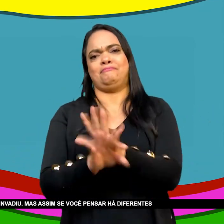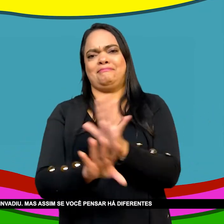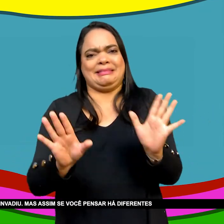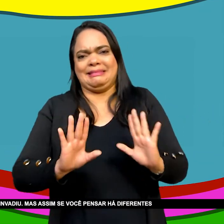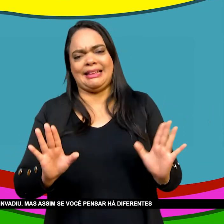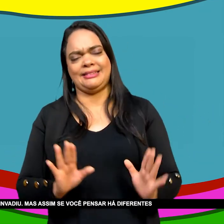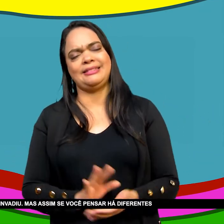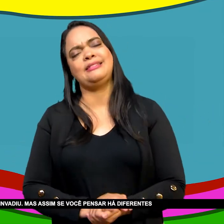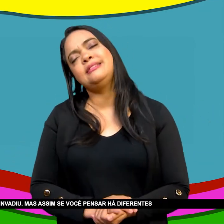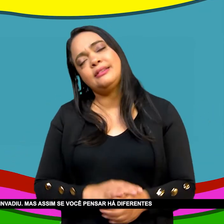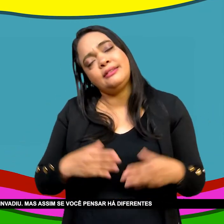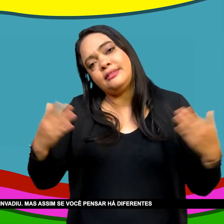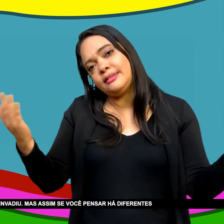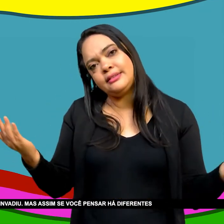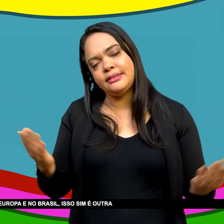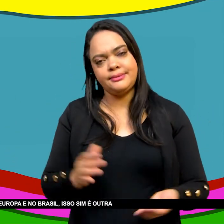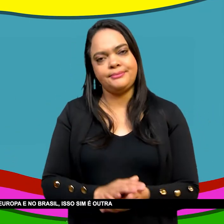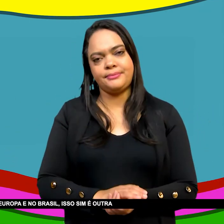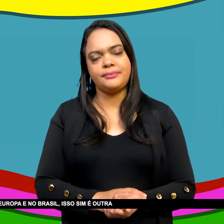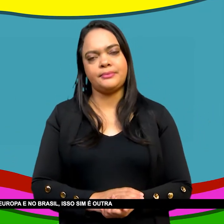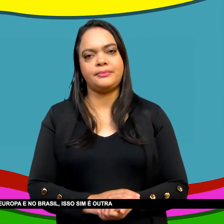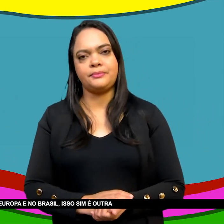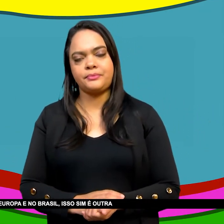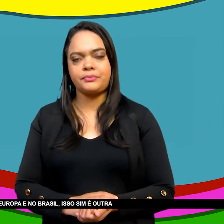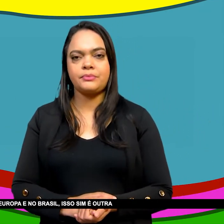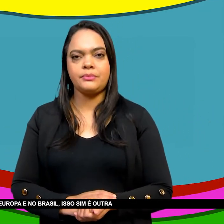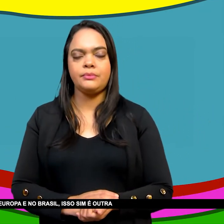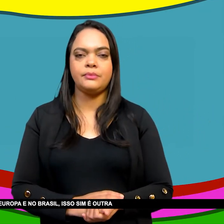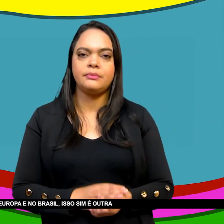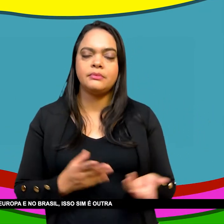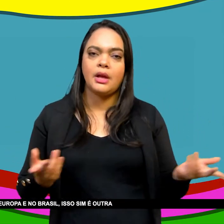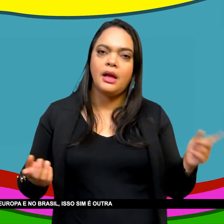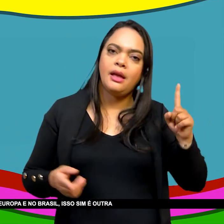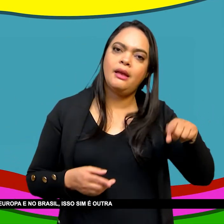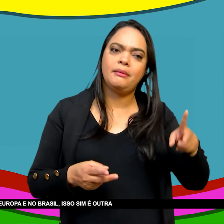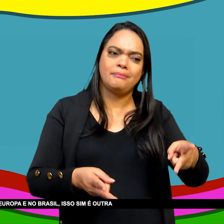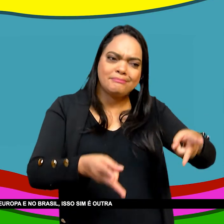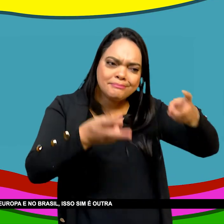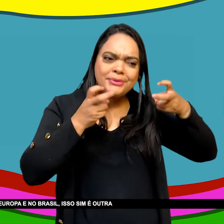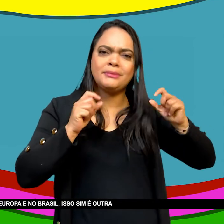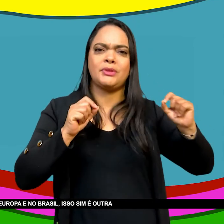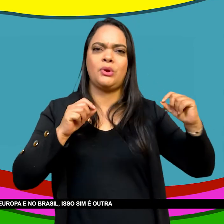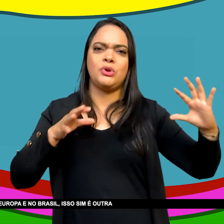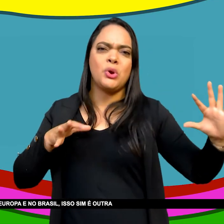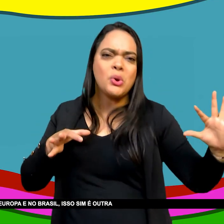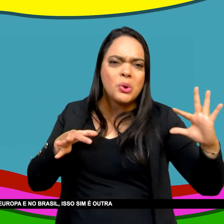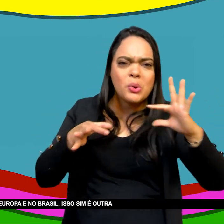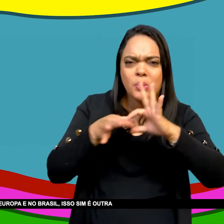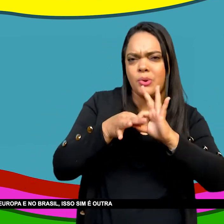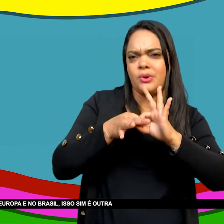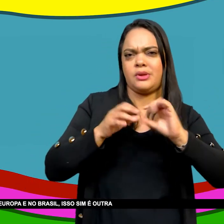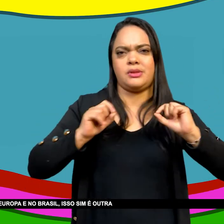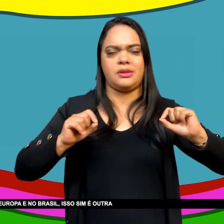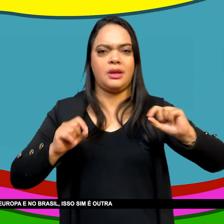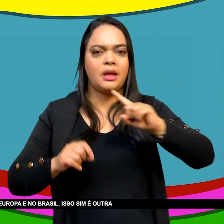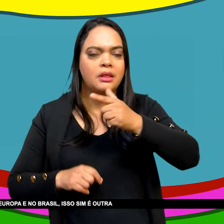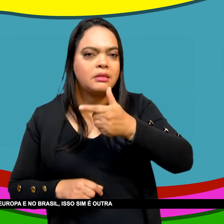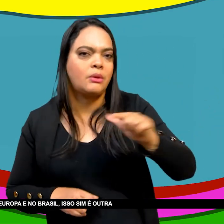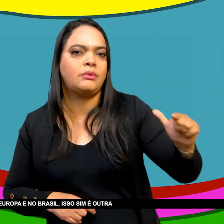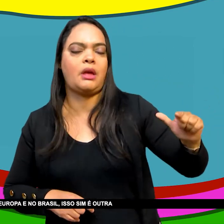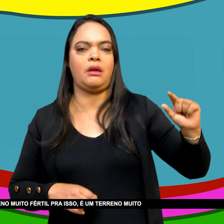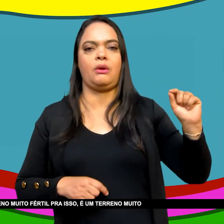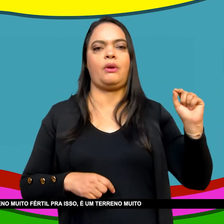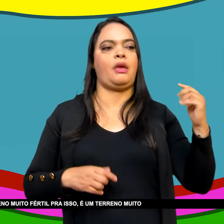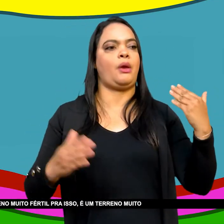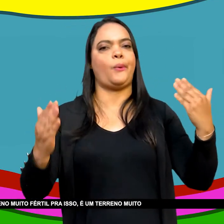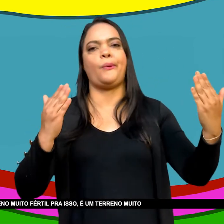Se você pensar As diferentes conexões Que a movimentação napoleônica Gerava na Europa E no Brasil Isso